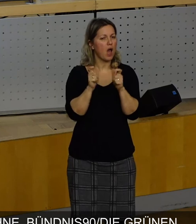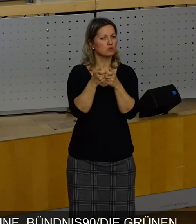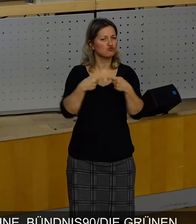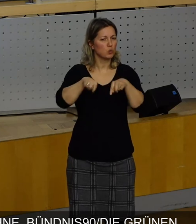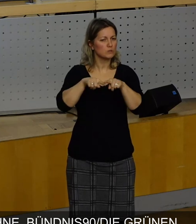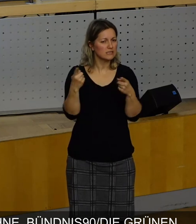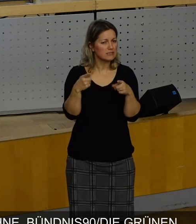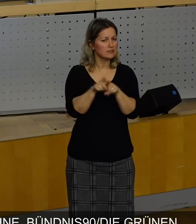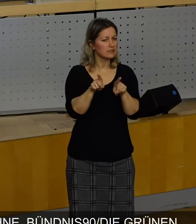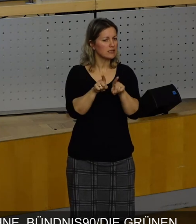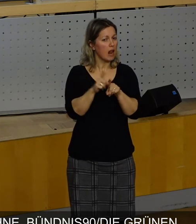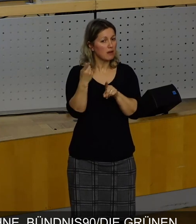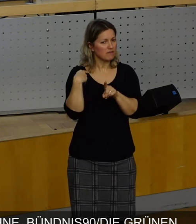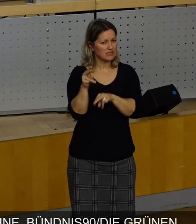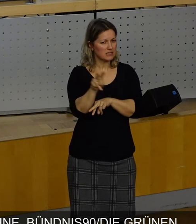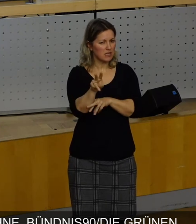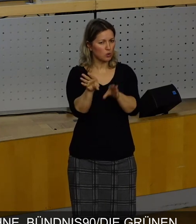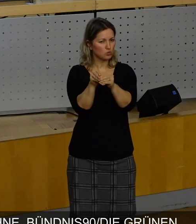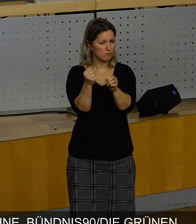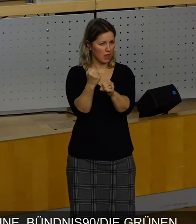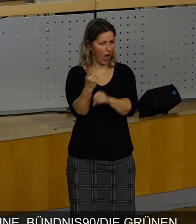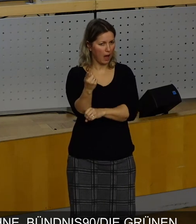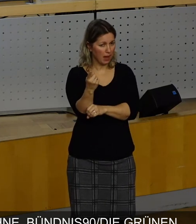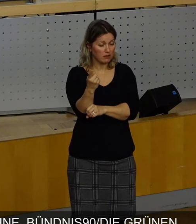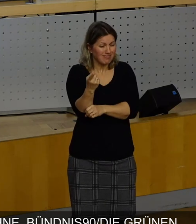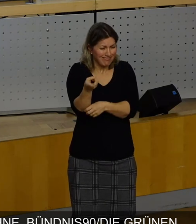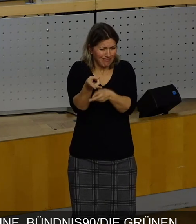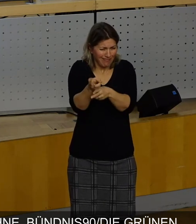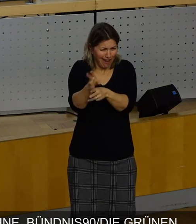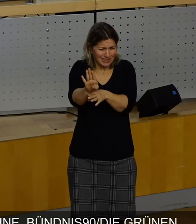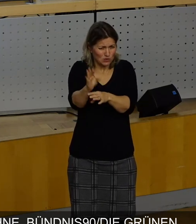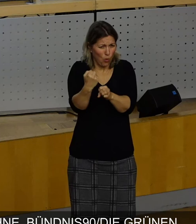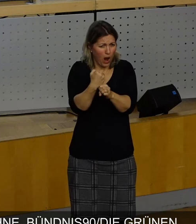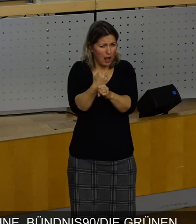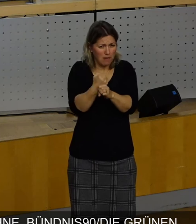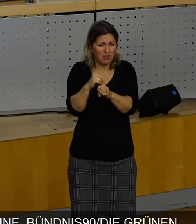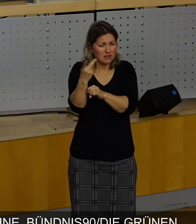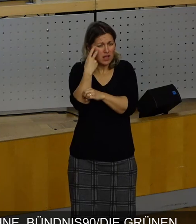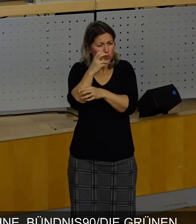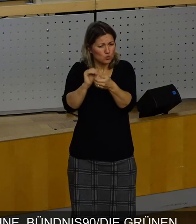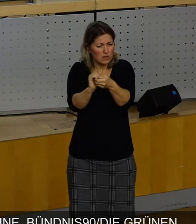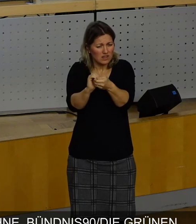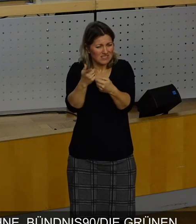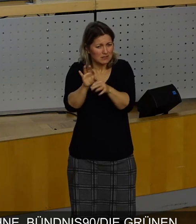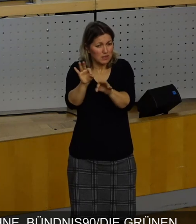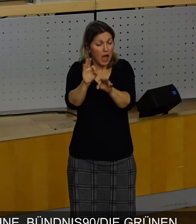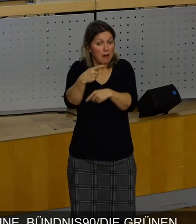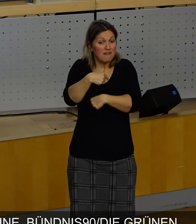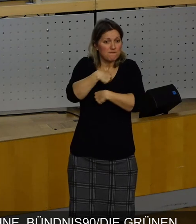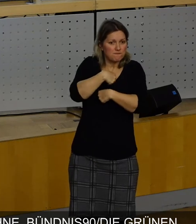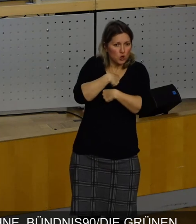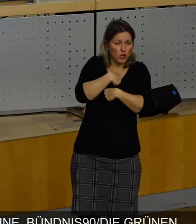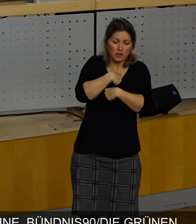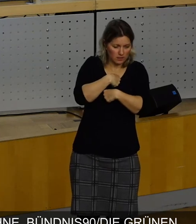da entsprechend zusammengearbeitet wird. Das ist auch Ihr gutes Recht. Jeder sucht sich seine Allianzen. Aber das sind nicht unsere.